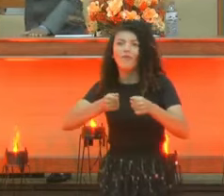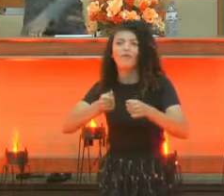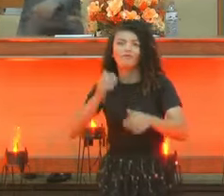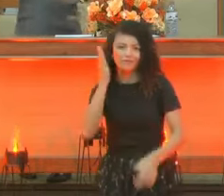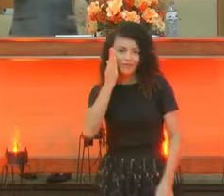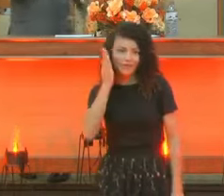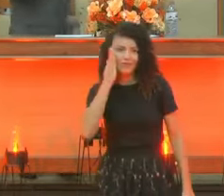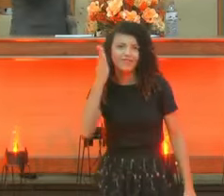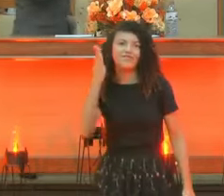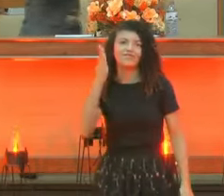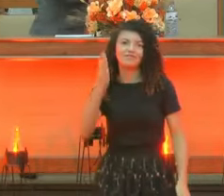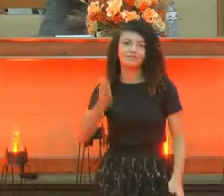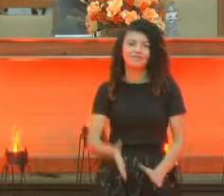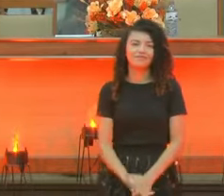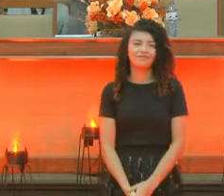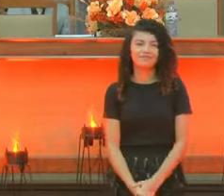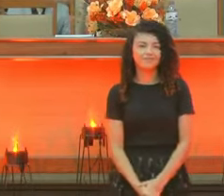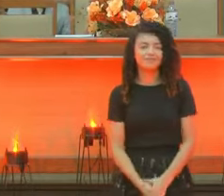Oh, glória a Deus.